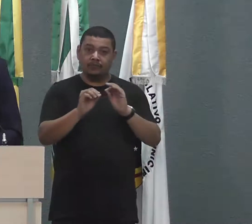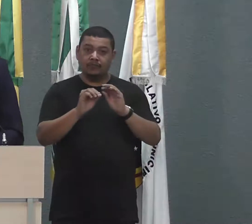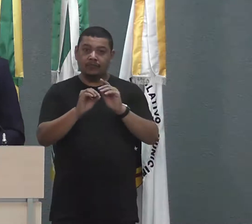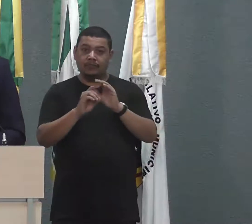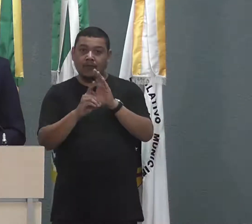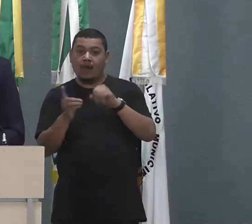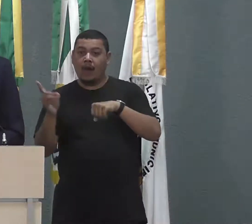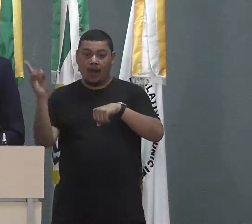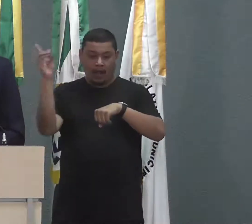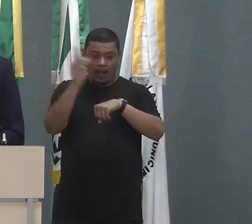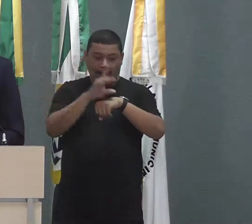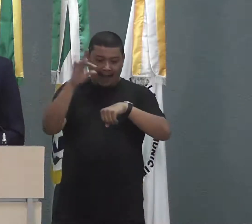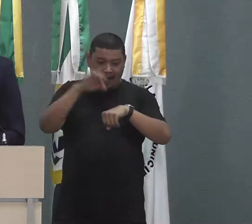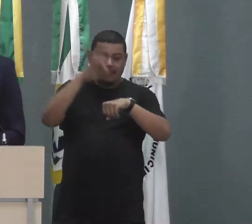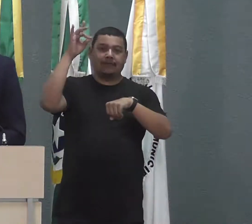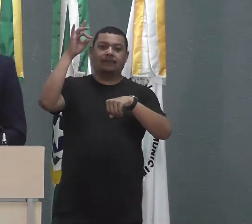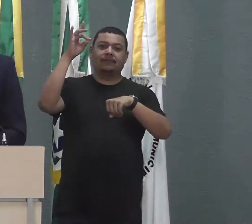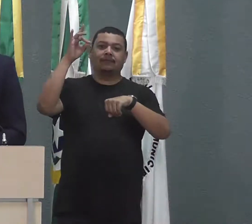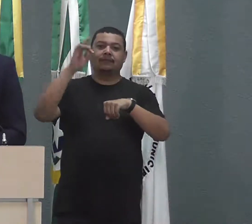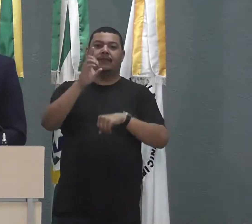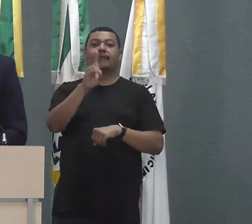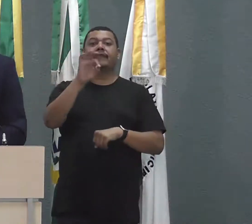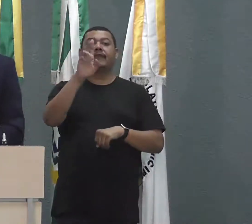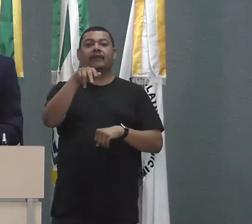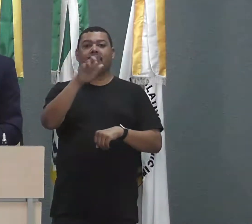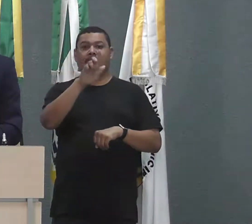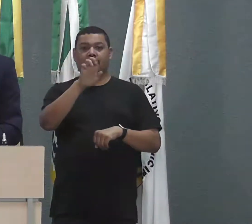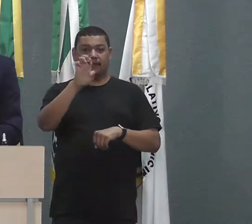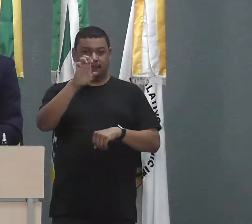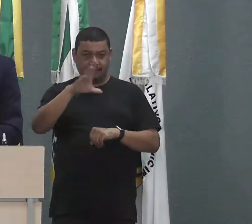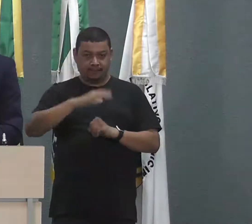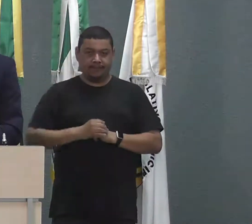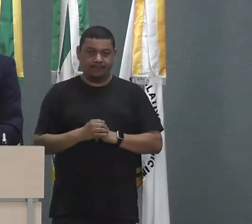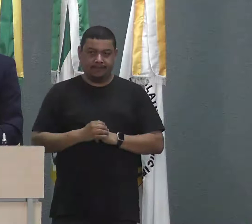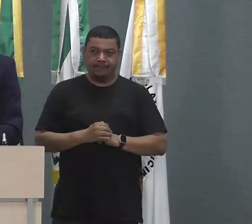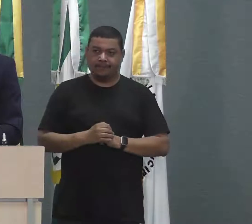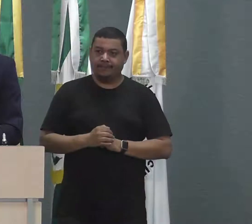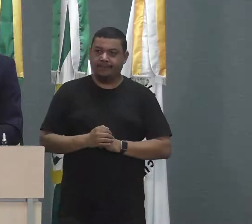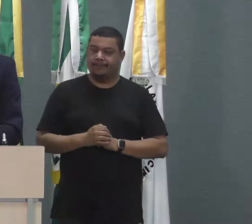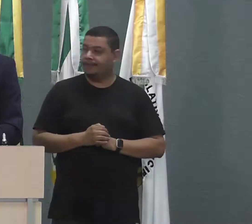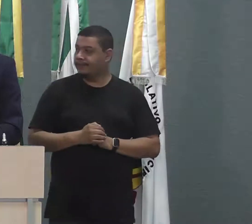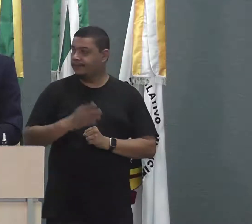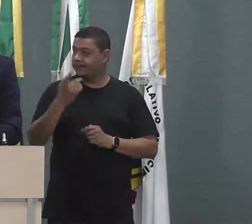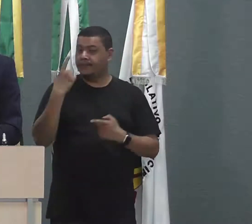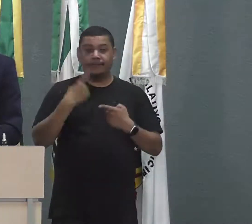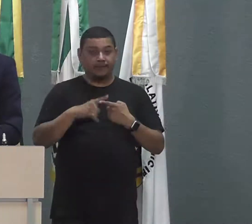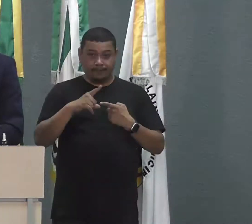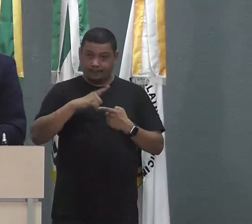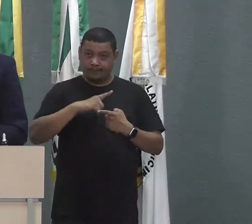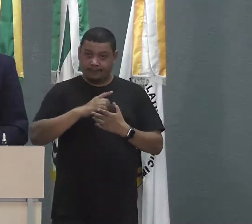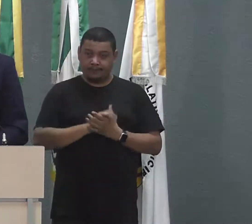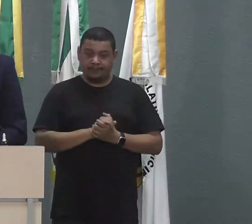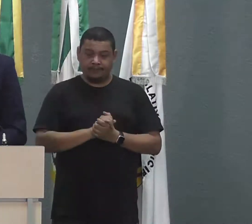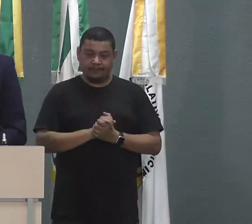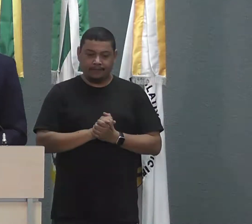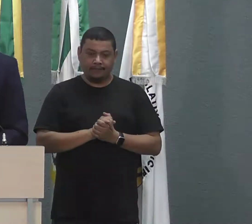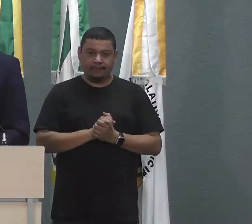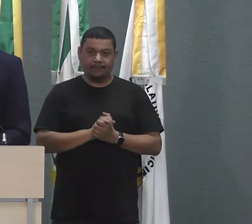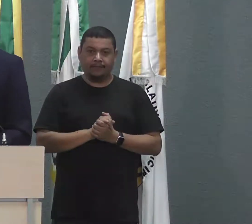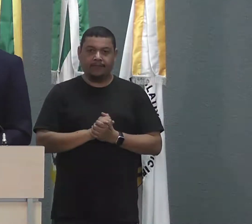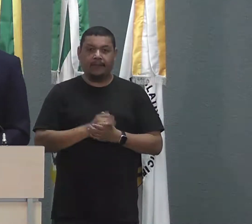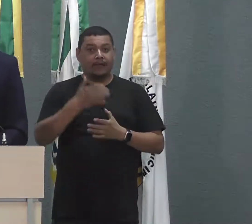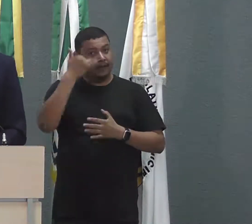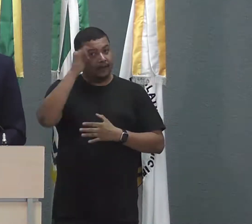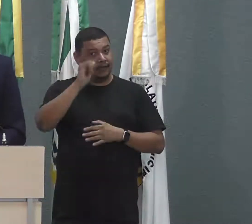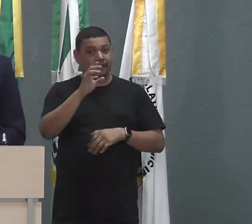dengue, que esses móveis que não é mais utilizado pelos moradores, simplesmente proporciona isso daí, para criadores de